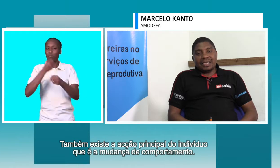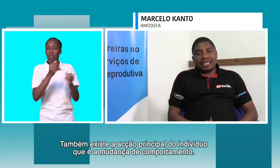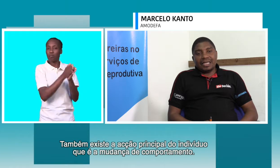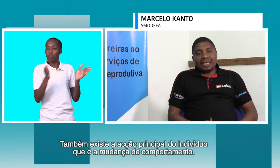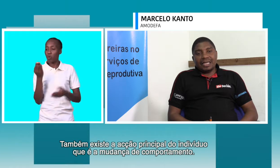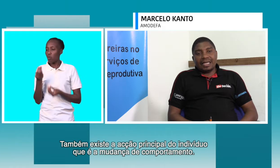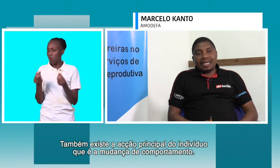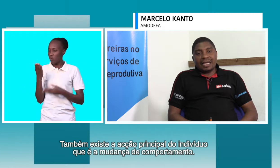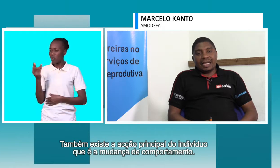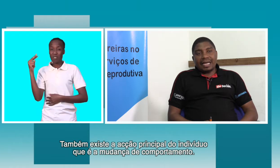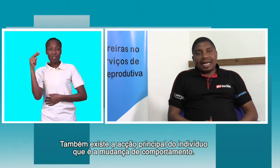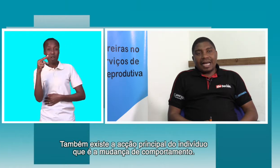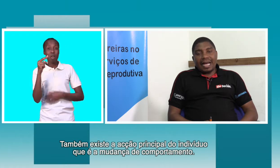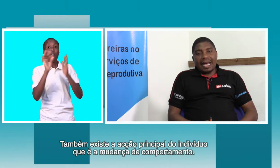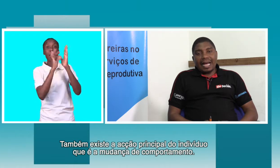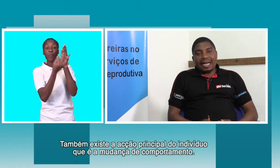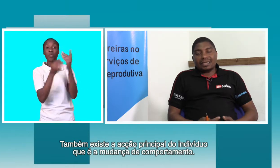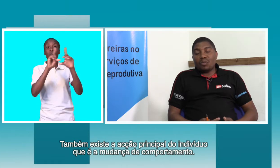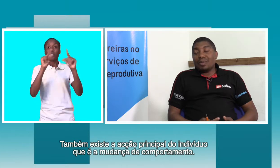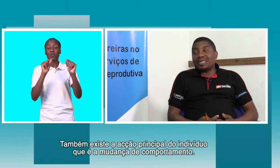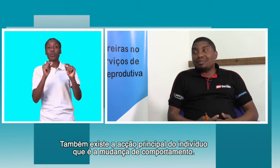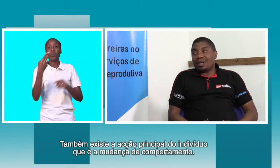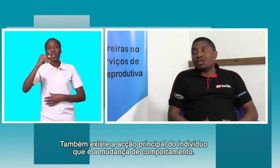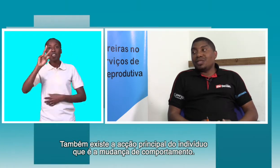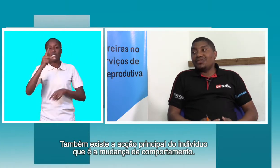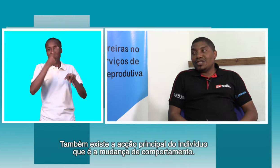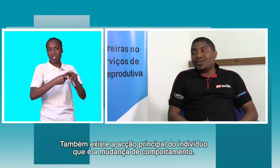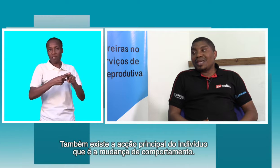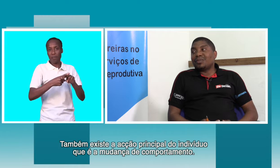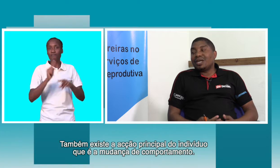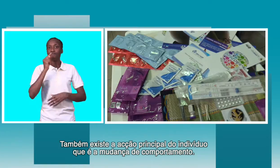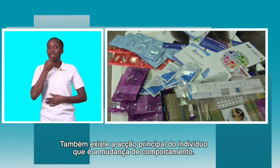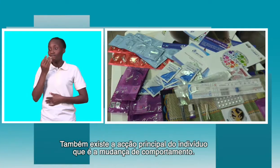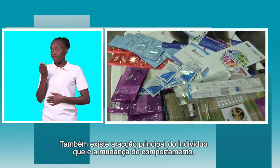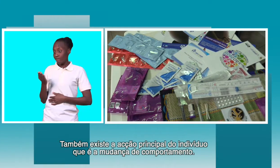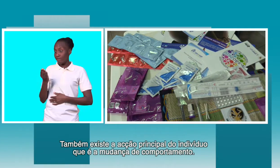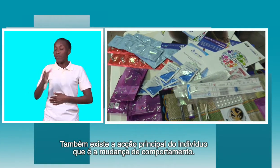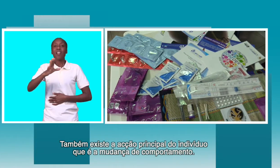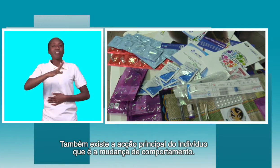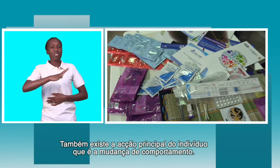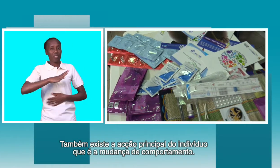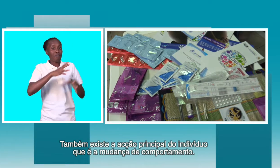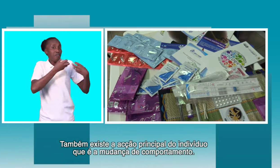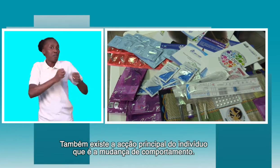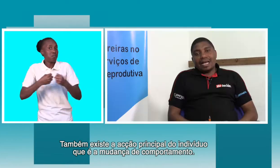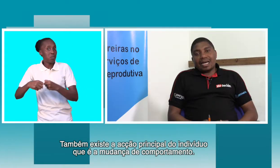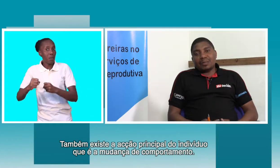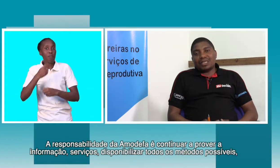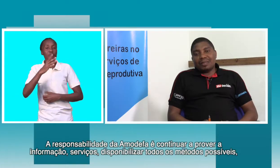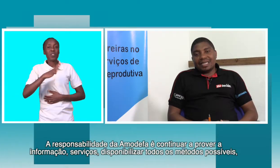a ação principal do indivíduo, que é mudar o comportamento. A responsabilidade